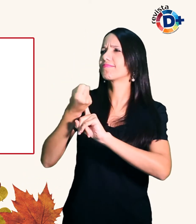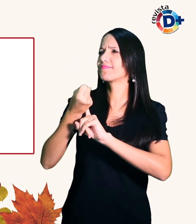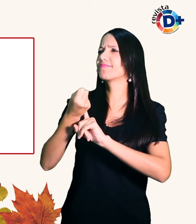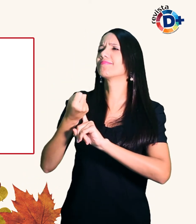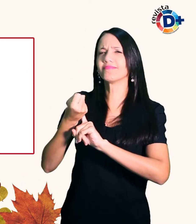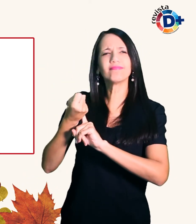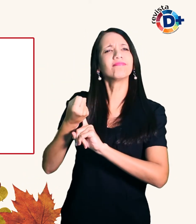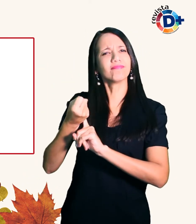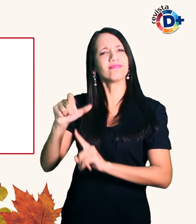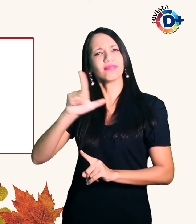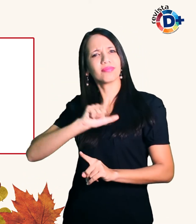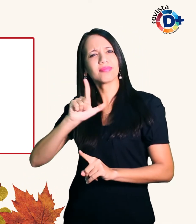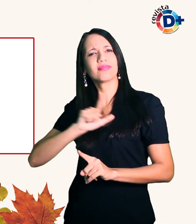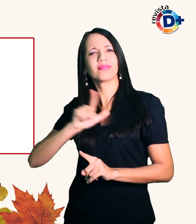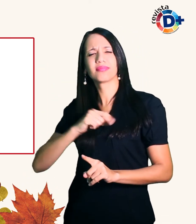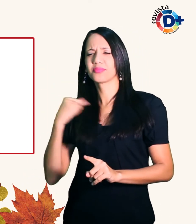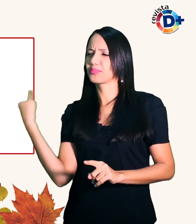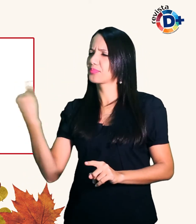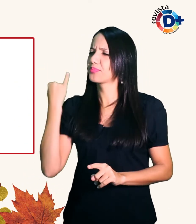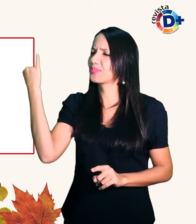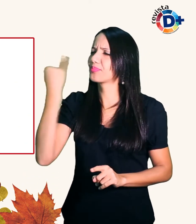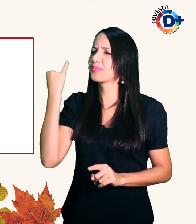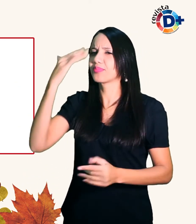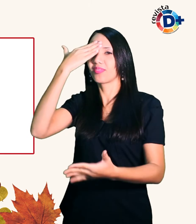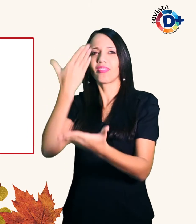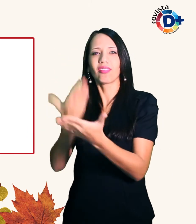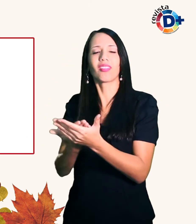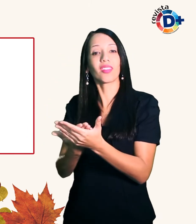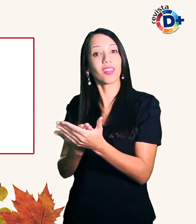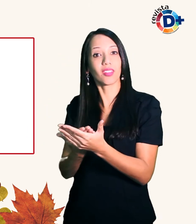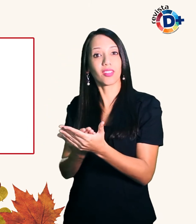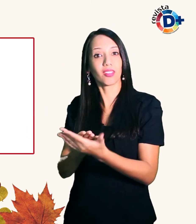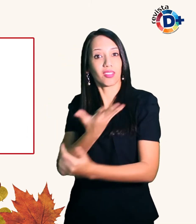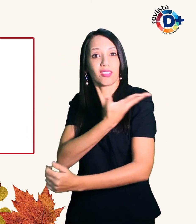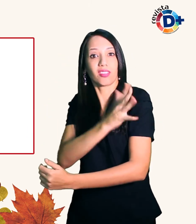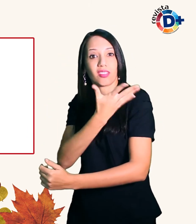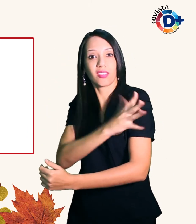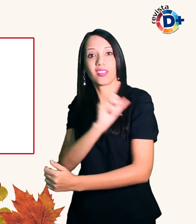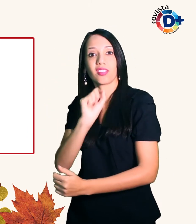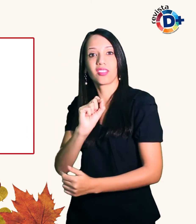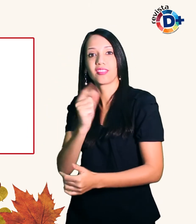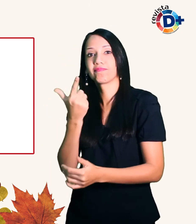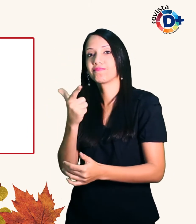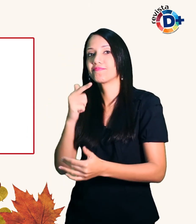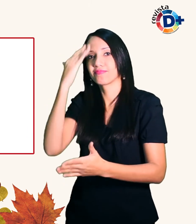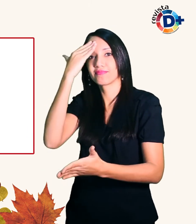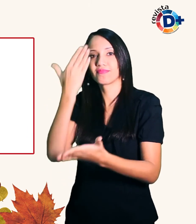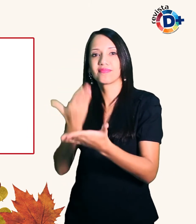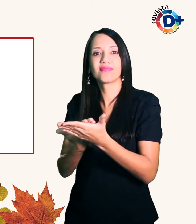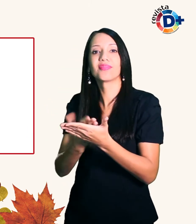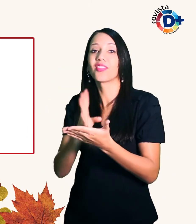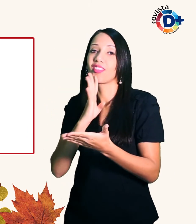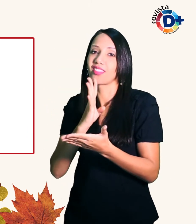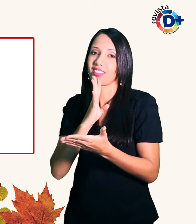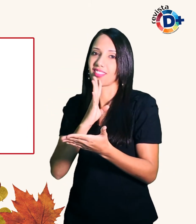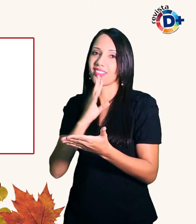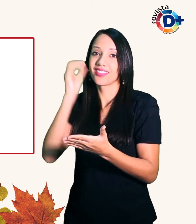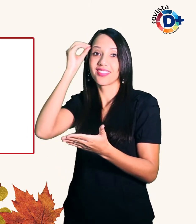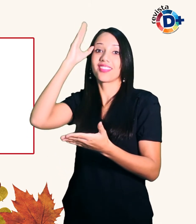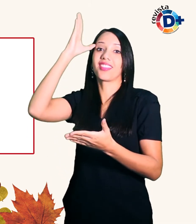valores e suas crenças Acredito que o preconceito é falta de conhecimento Para ela